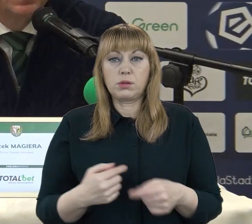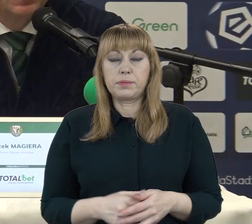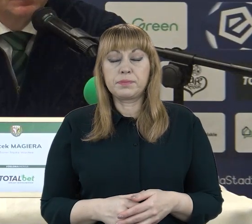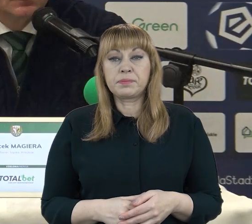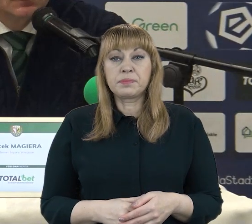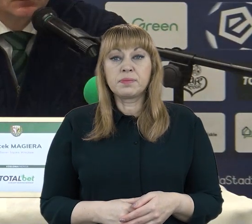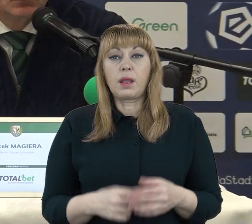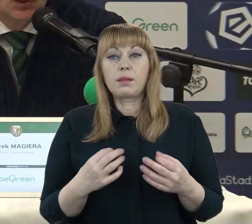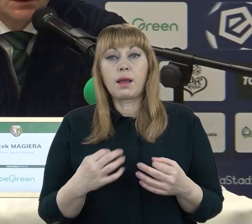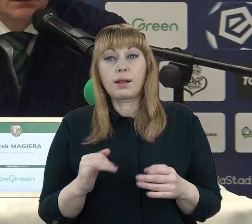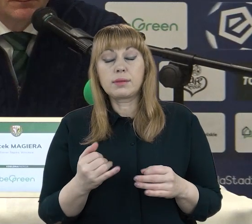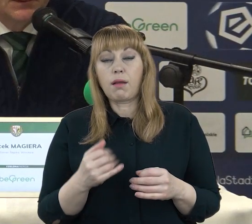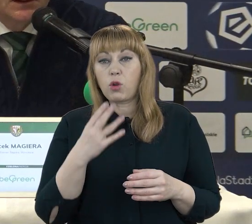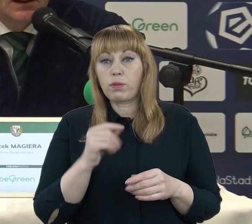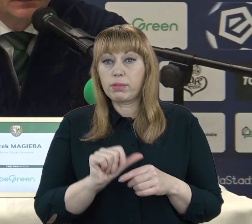wyjścia? Uznałem, że nie.